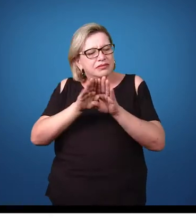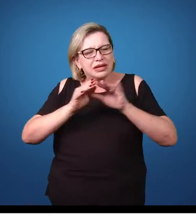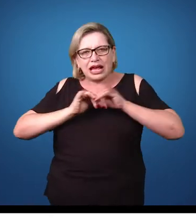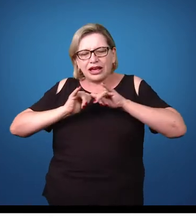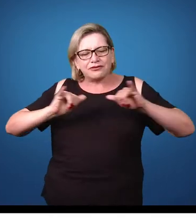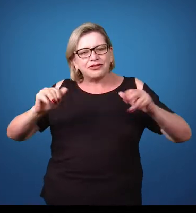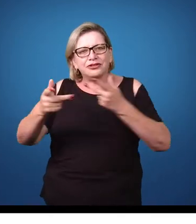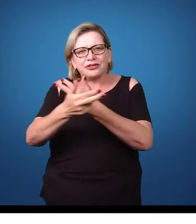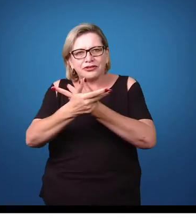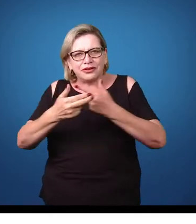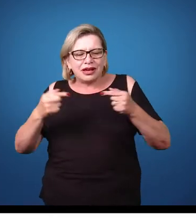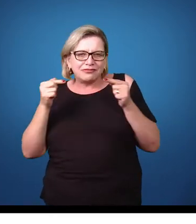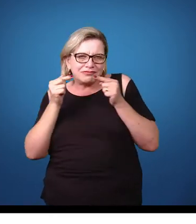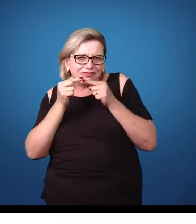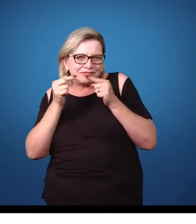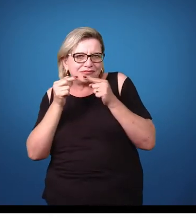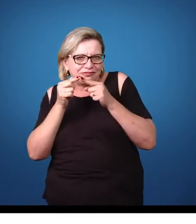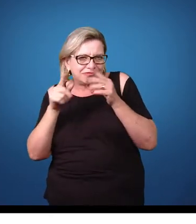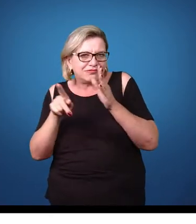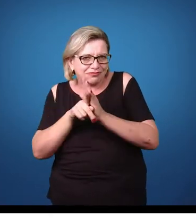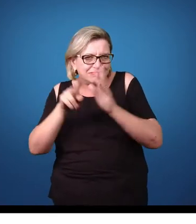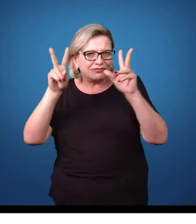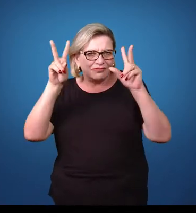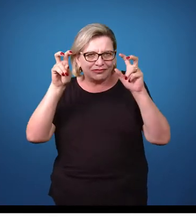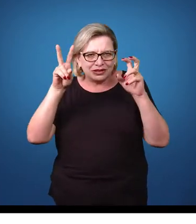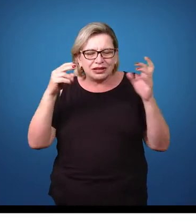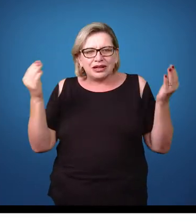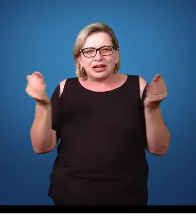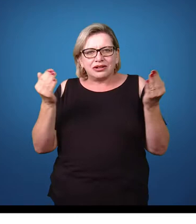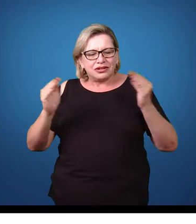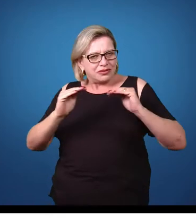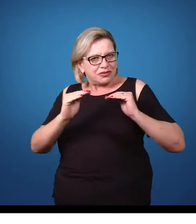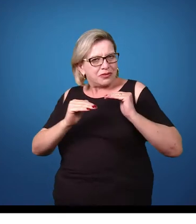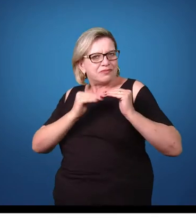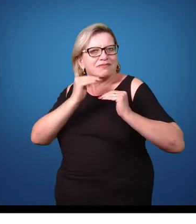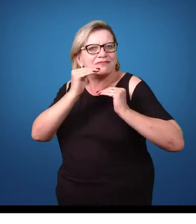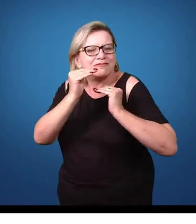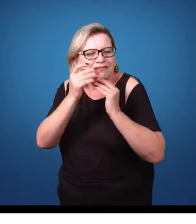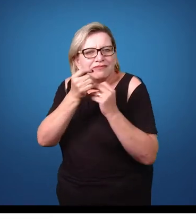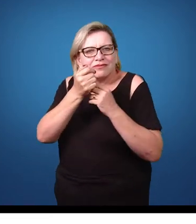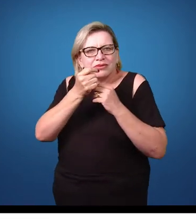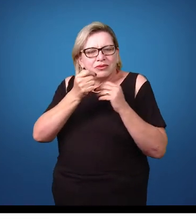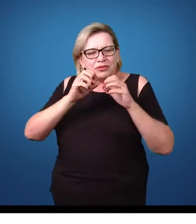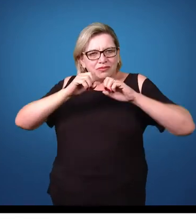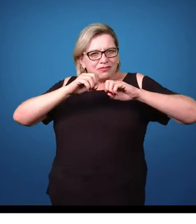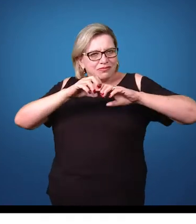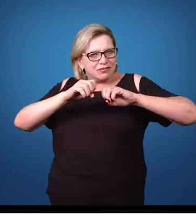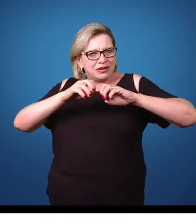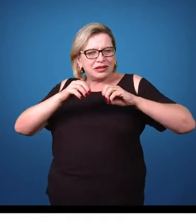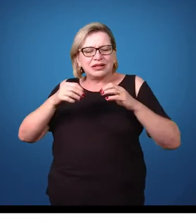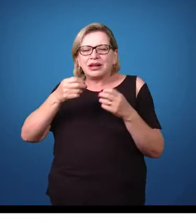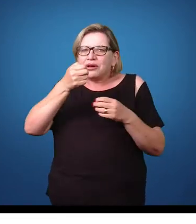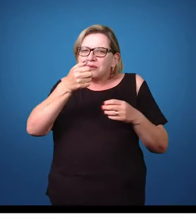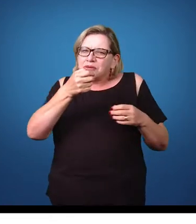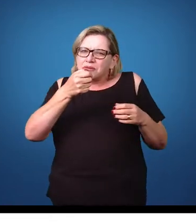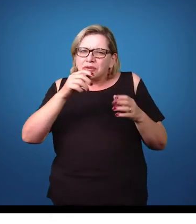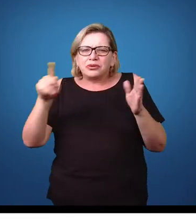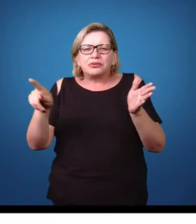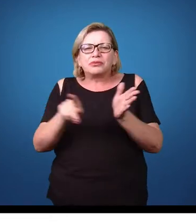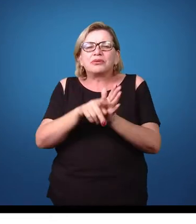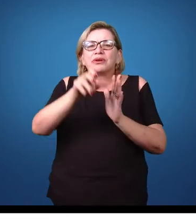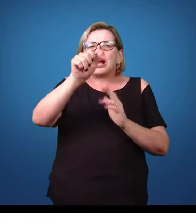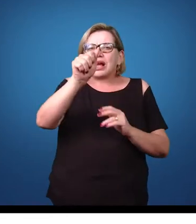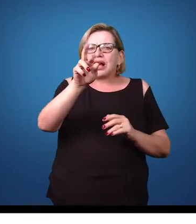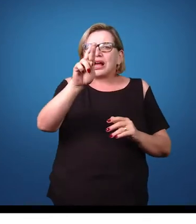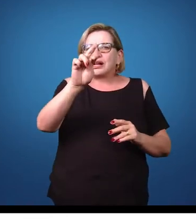algumas informações relacionadas ao parasitismo, nós podemos avançar um pouco e trabalhar um pouquinho sobre